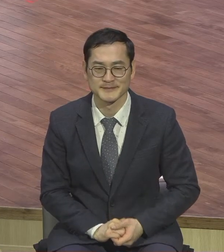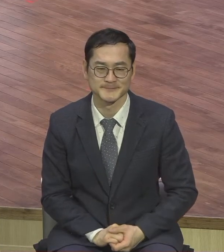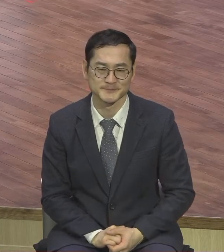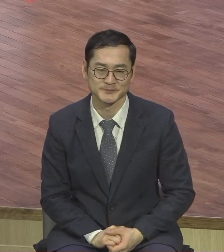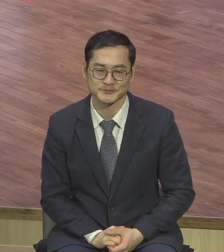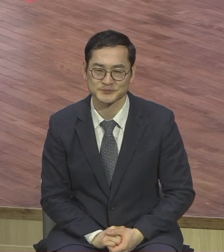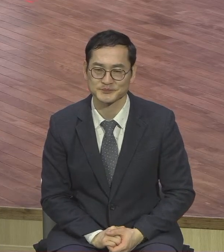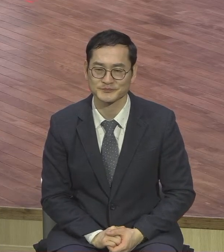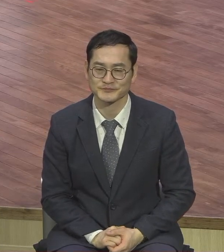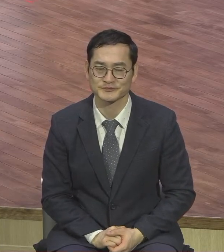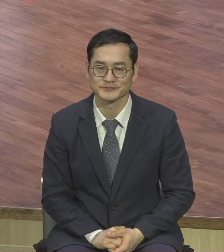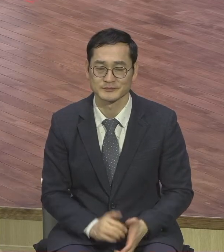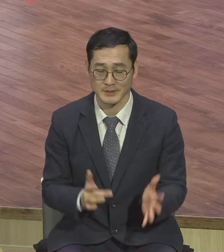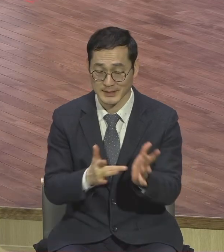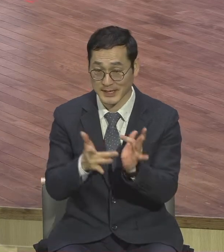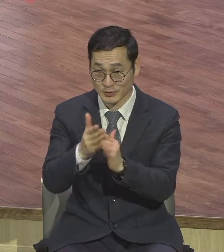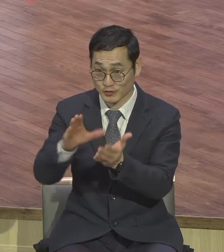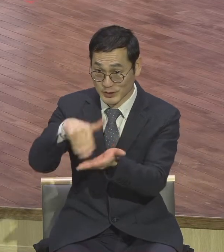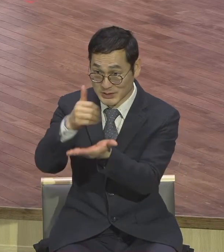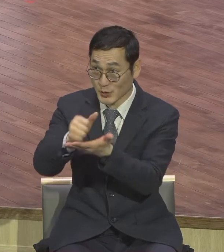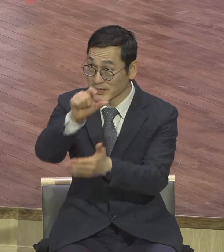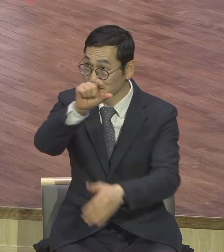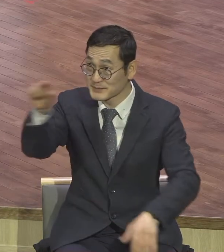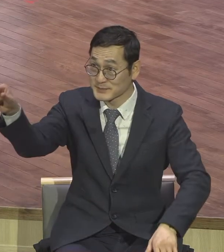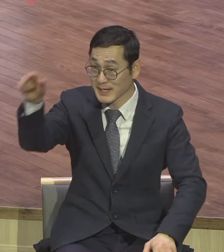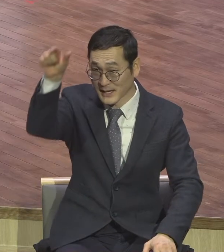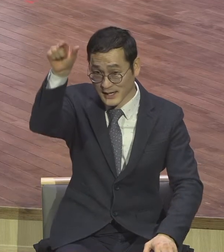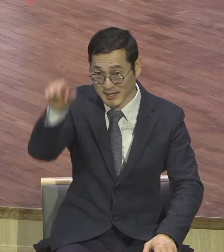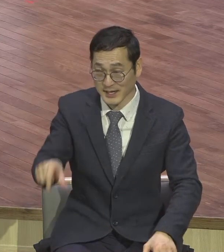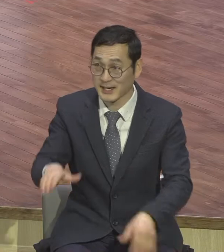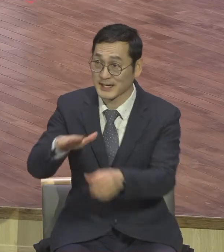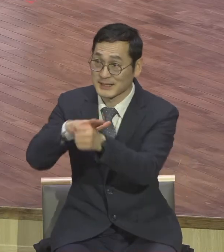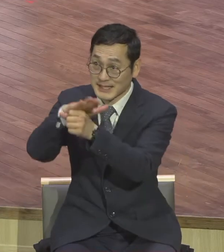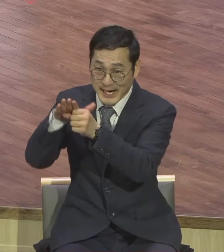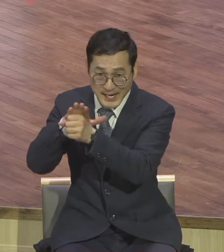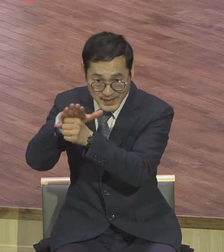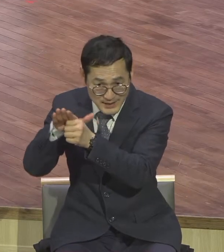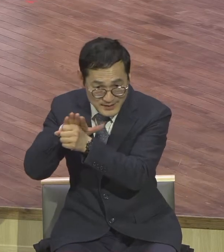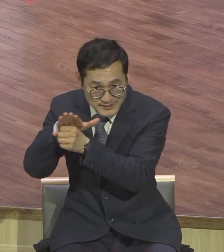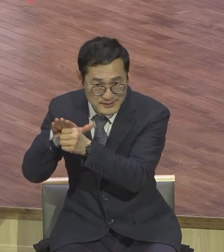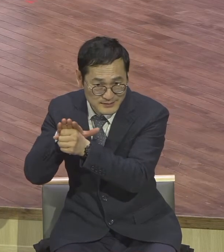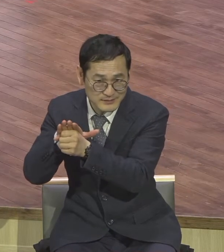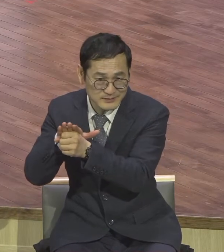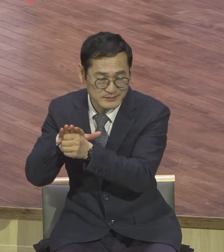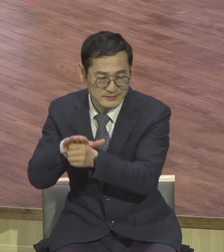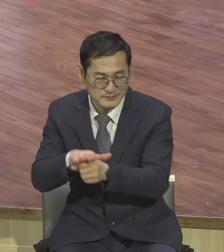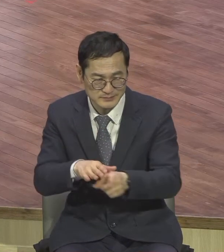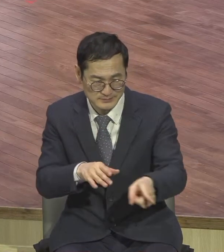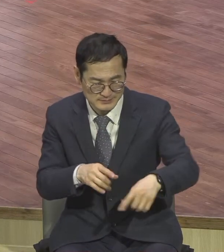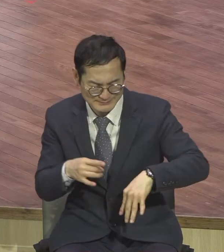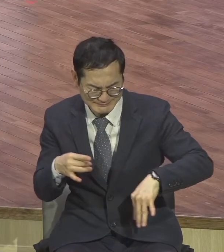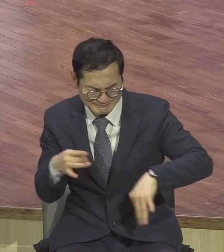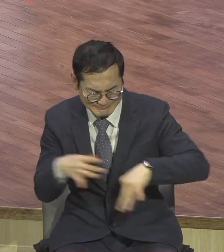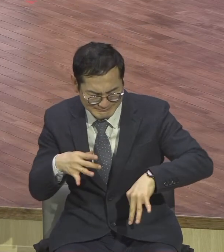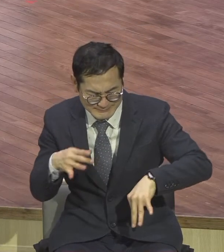예수 그리스도의 십자가 사랑으로 모든 정의의 악순환을 오늘 이후로